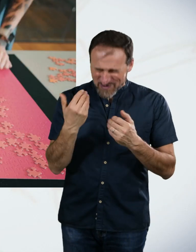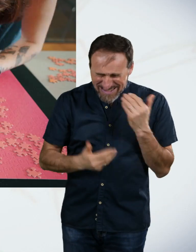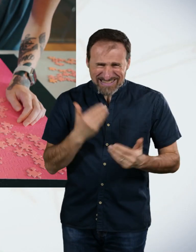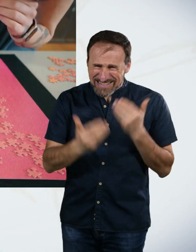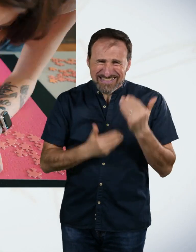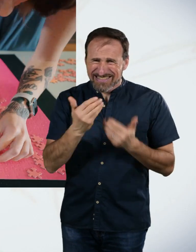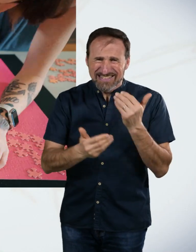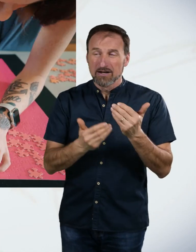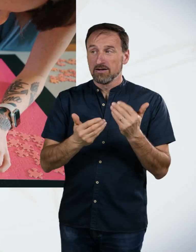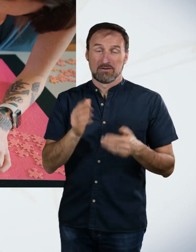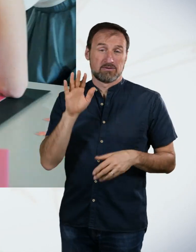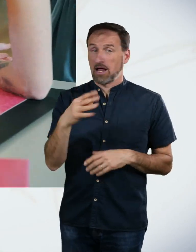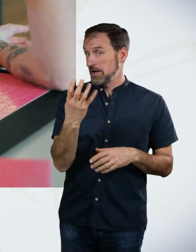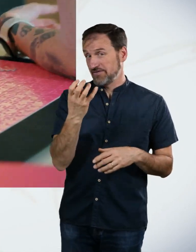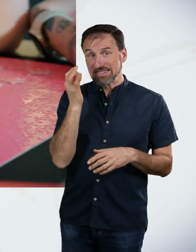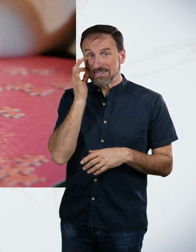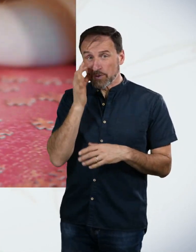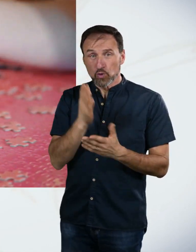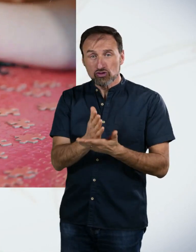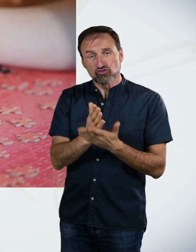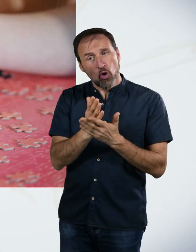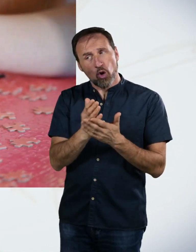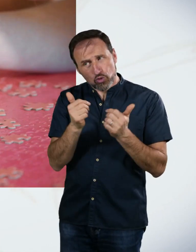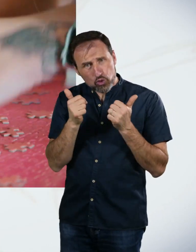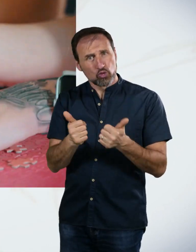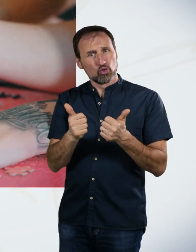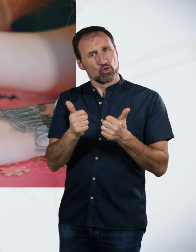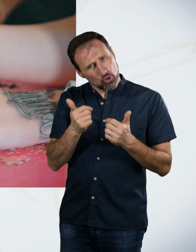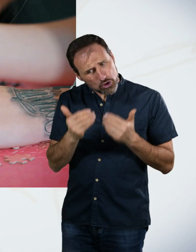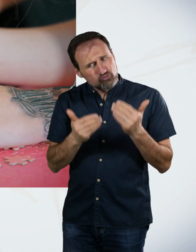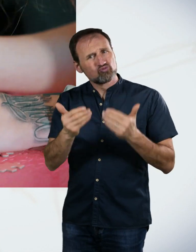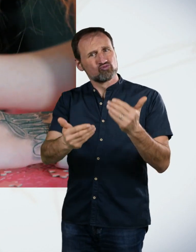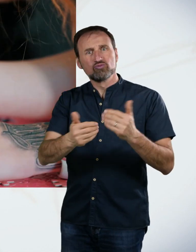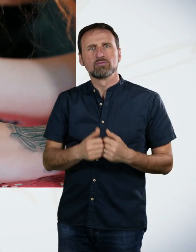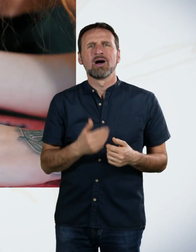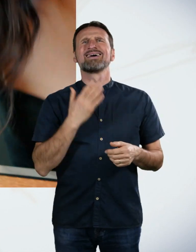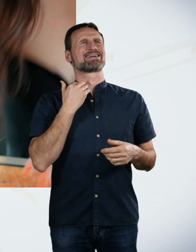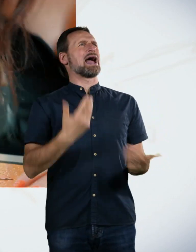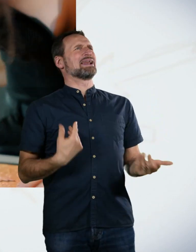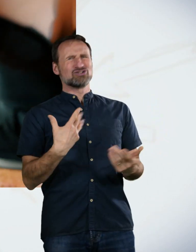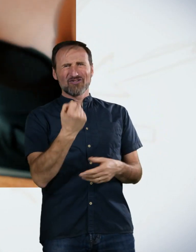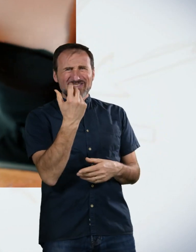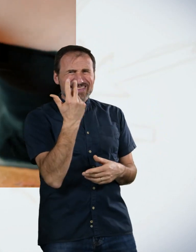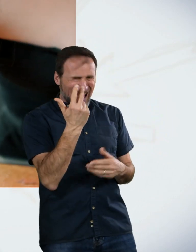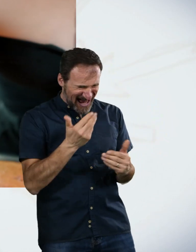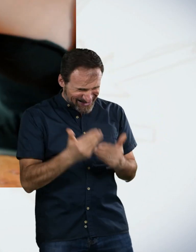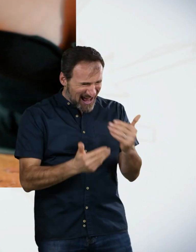Also so nach 40 Minuten waren wir eigentlich schon recht gut vorangekommen. Geil, schon wieder. Ich habe drei hintereinander. Das Problem war aber das Licht.